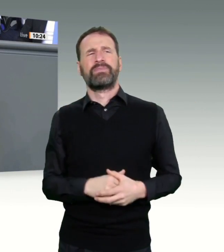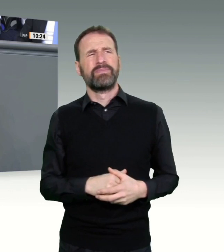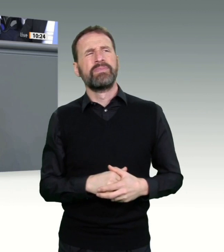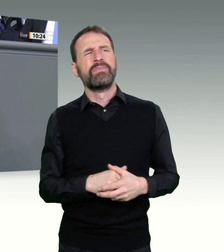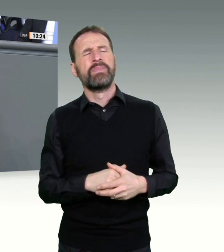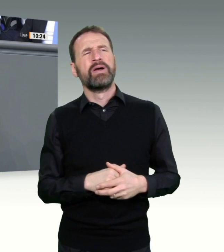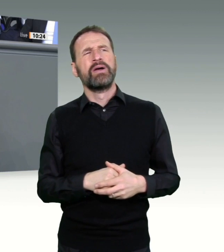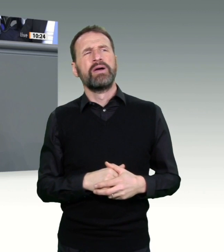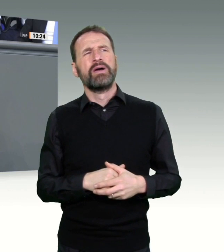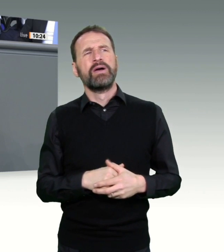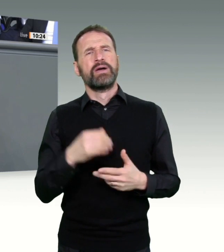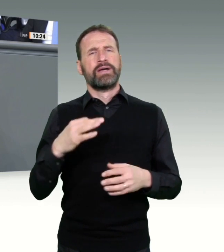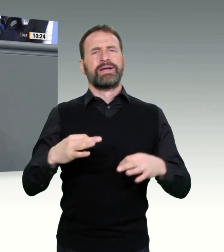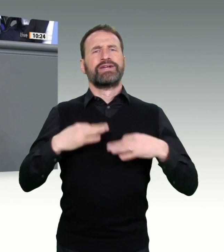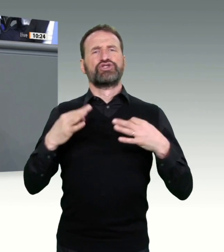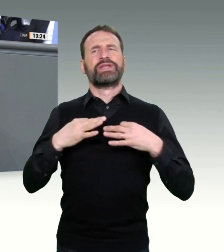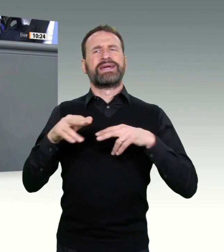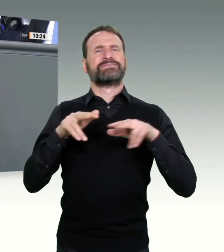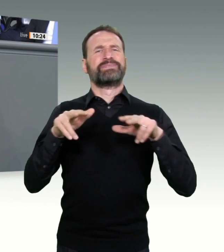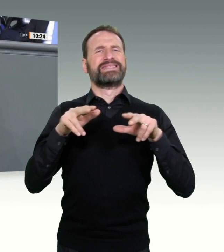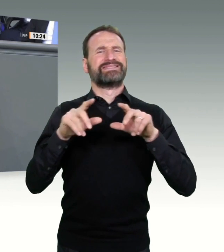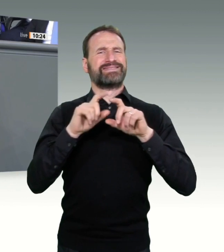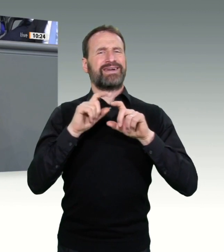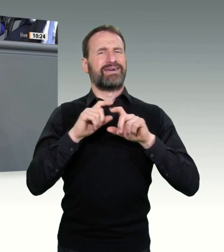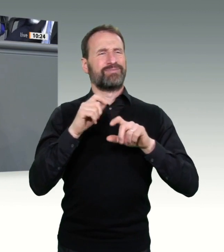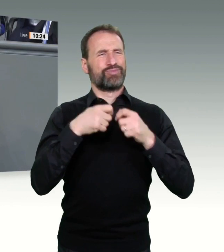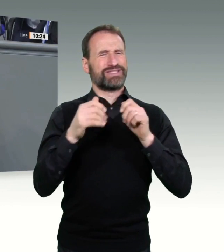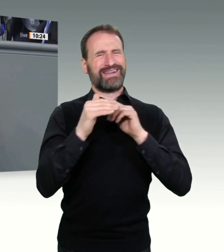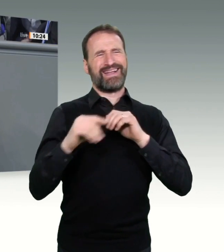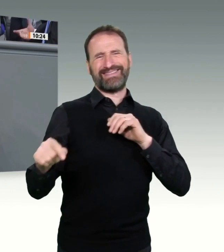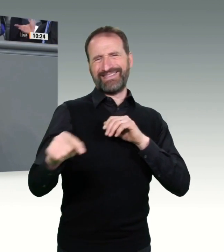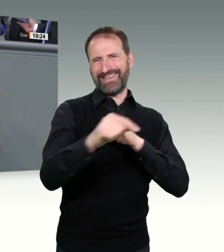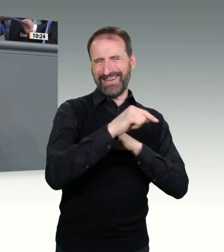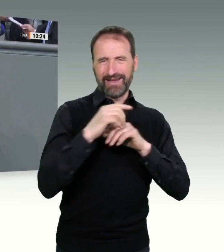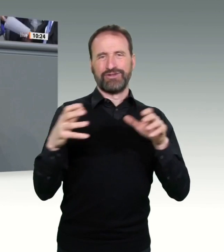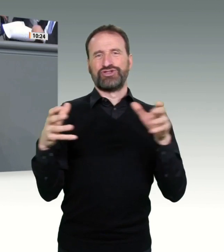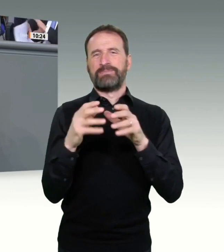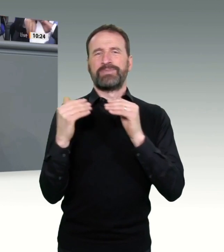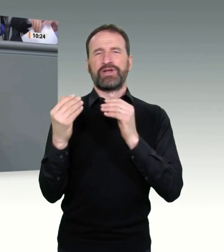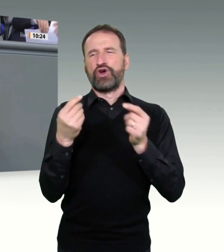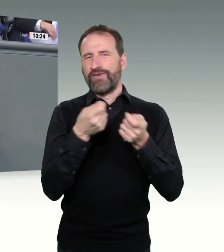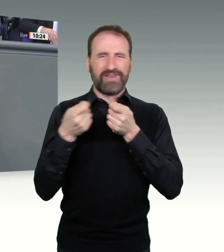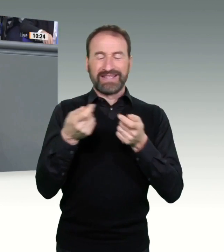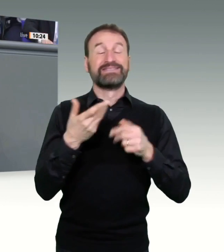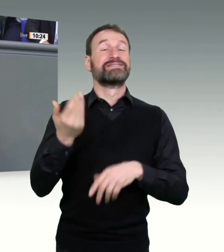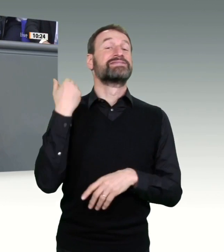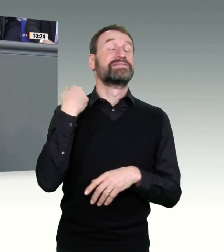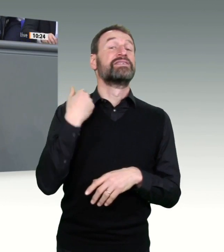der Länder am 6. November letzten Jahres gefasst hat, mit